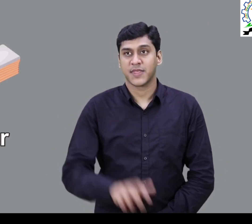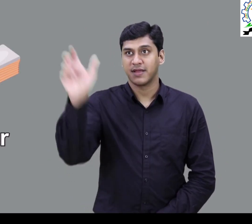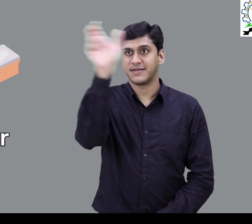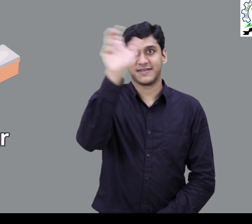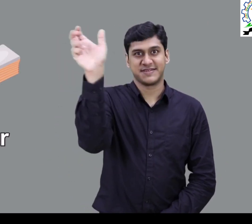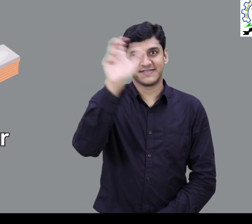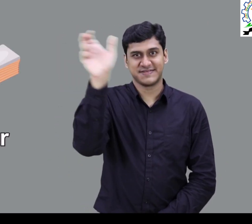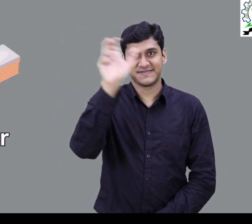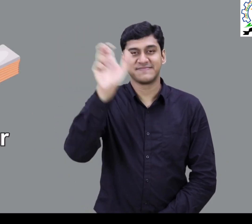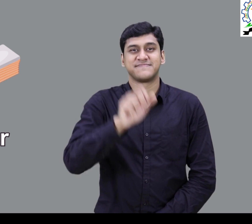Duster